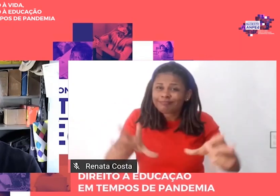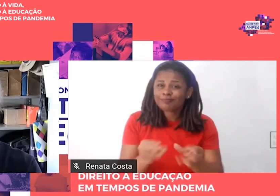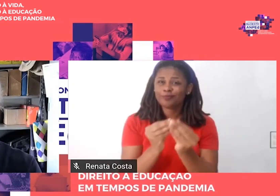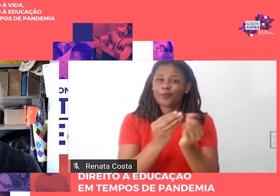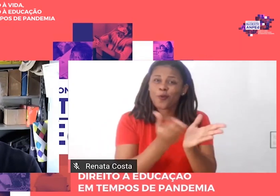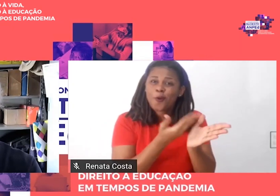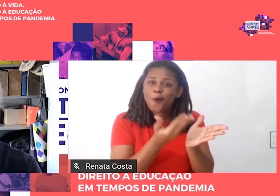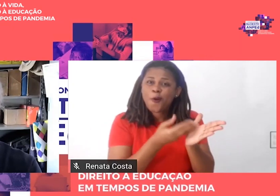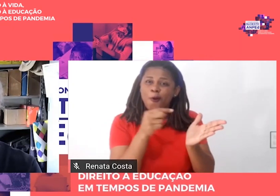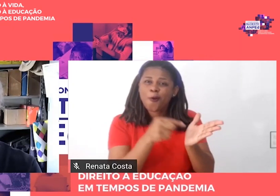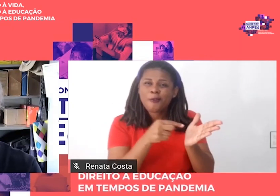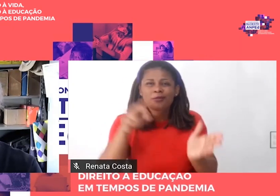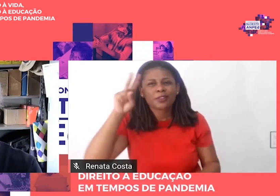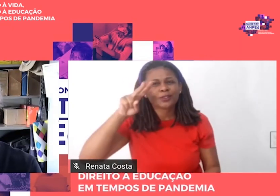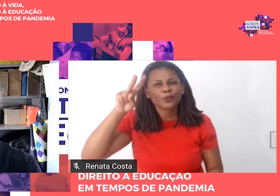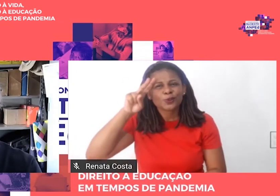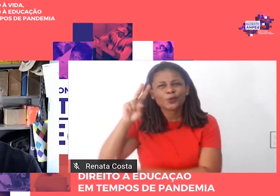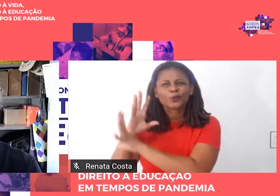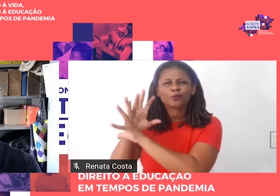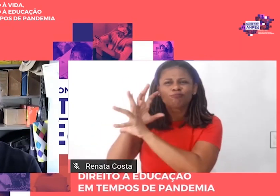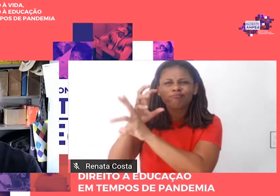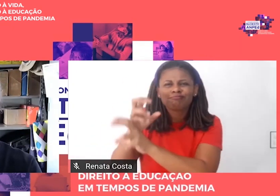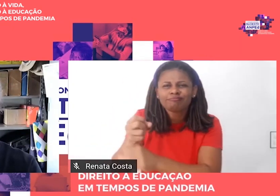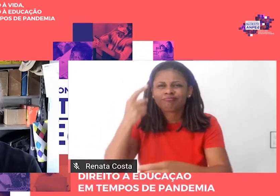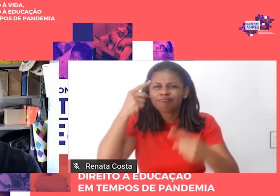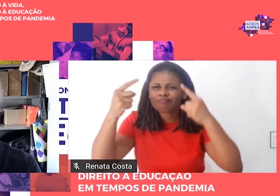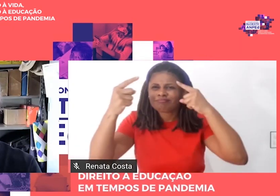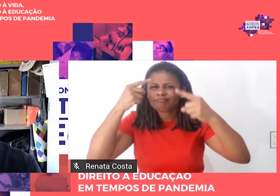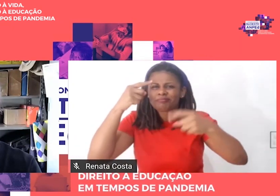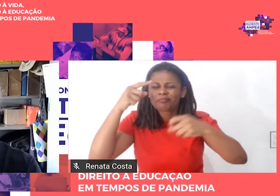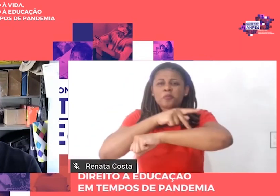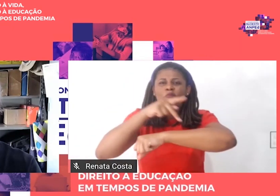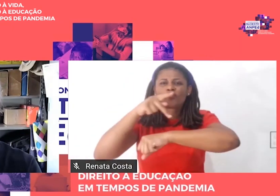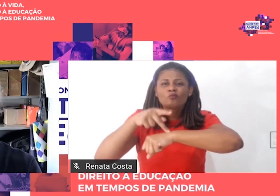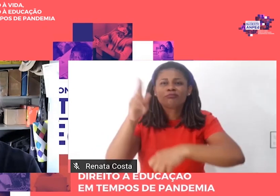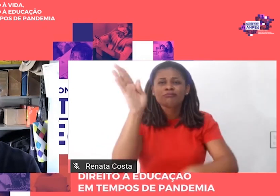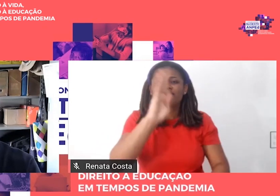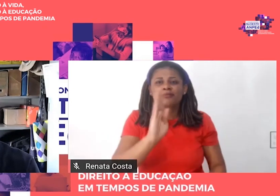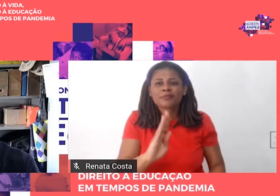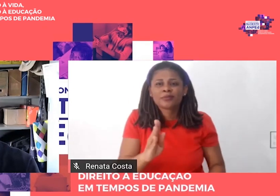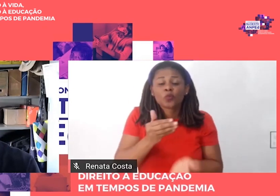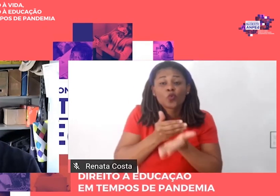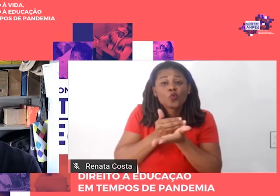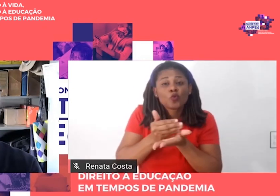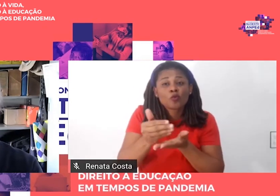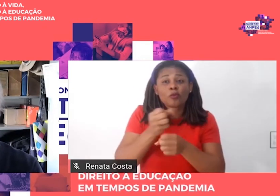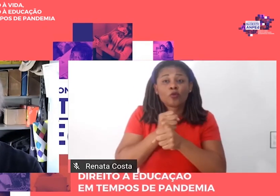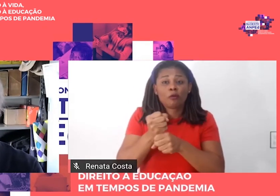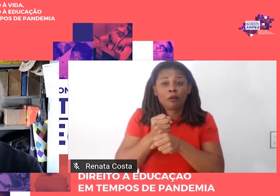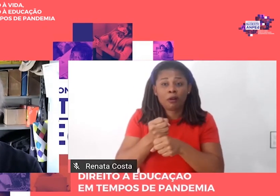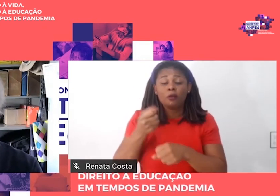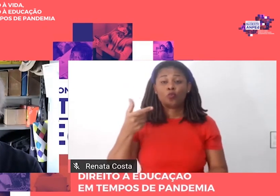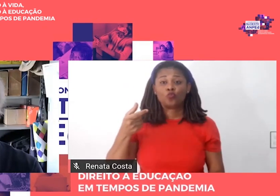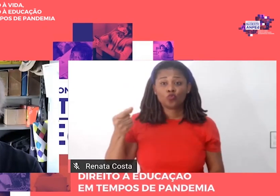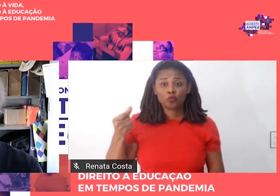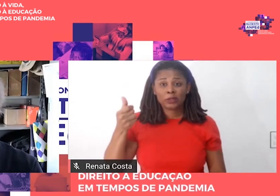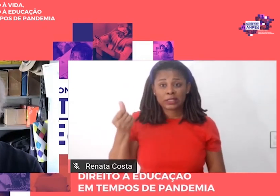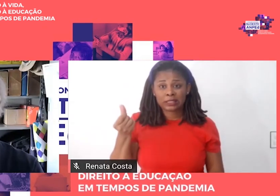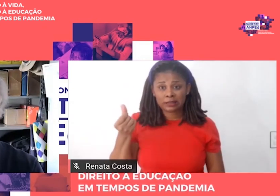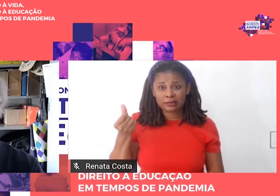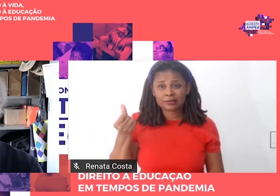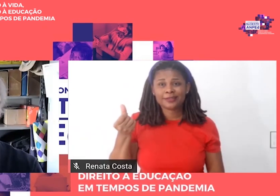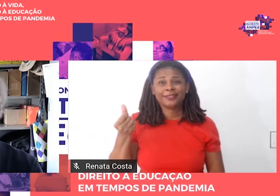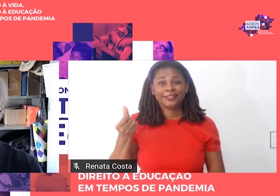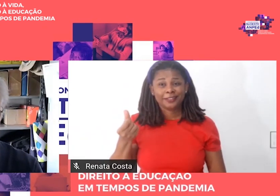Ideias Pedagógicas no Brasil, lançada em 2007. A energia de organizador